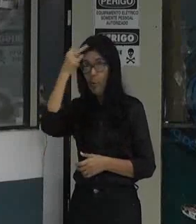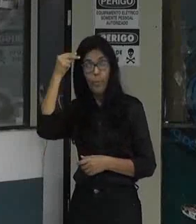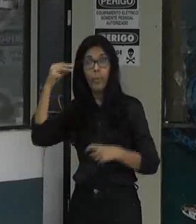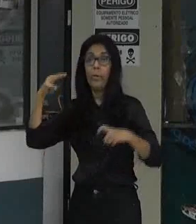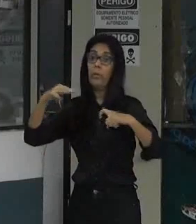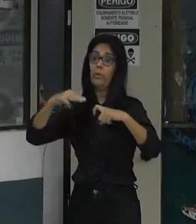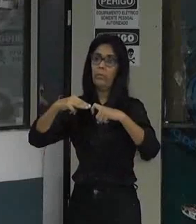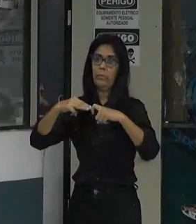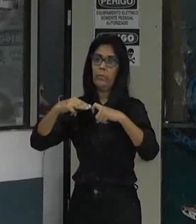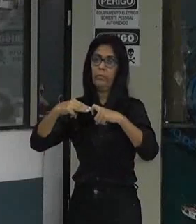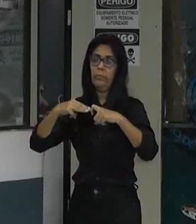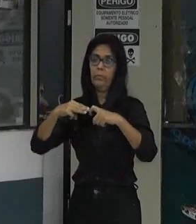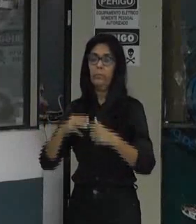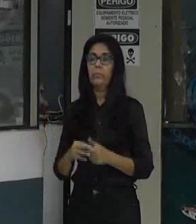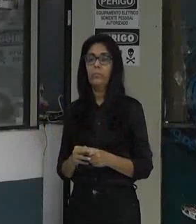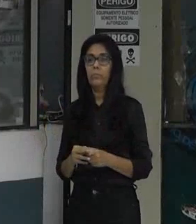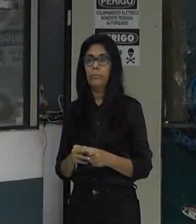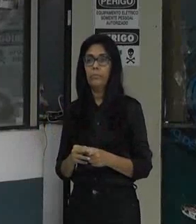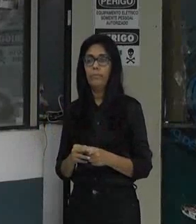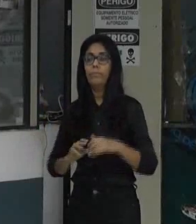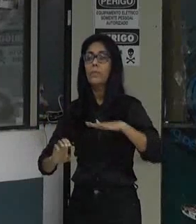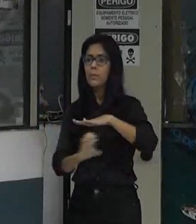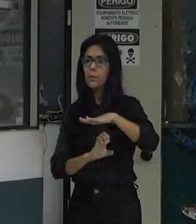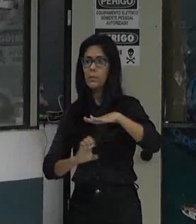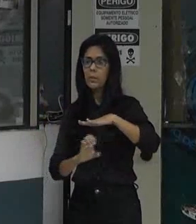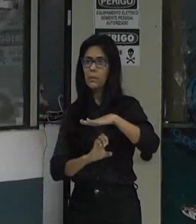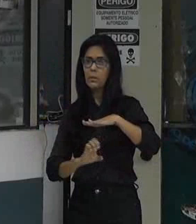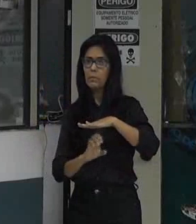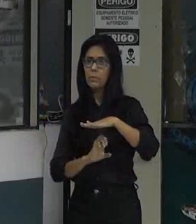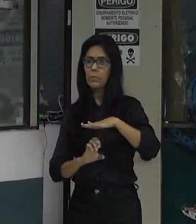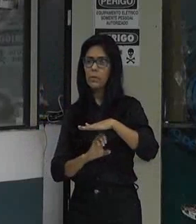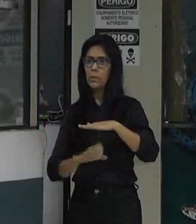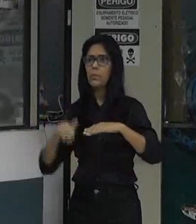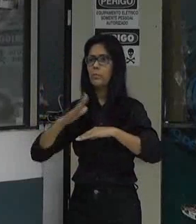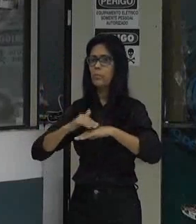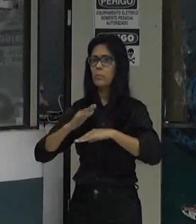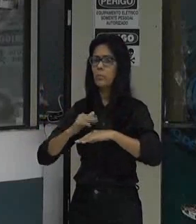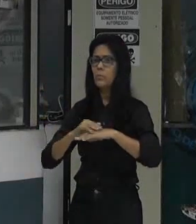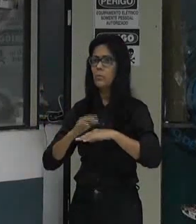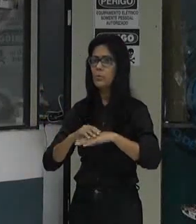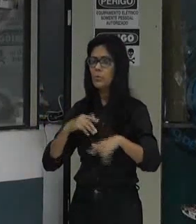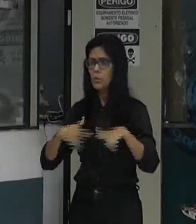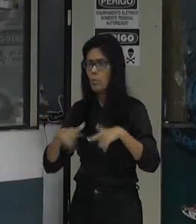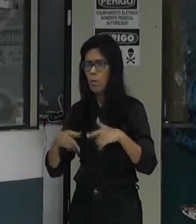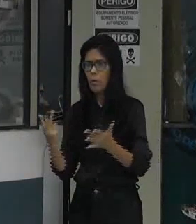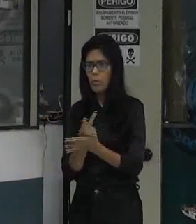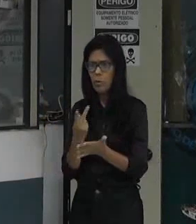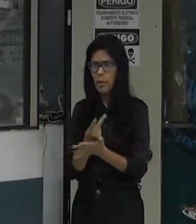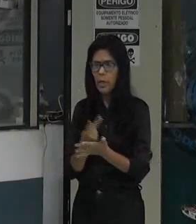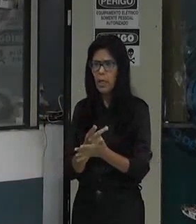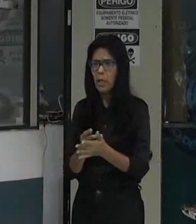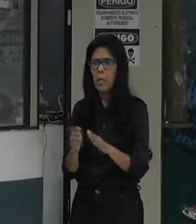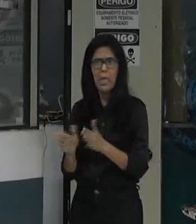E quando as empresas atuam irregularmente e não acontecem